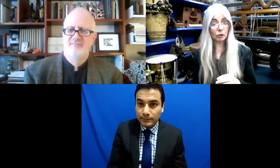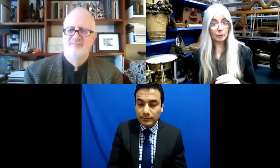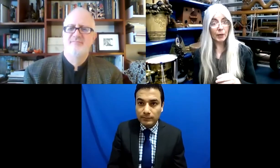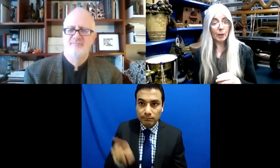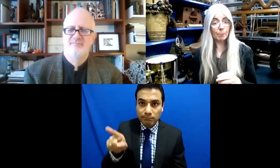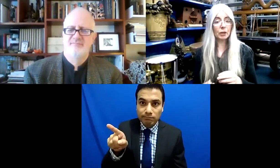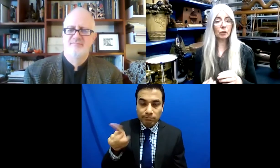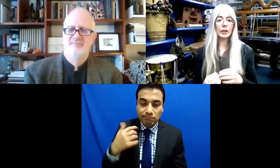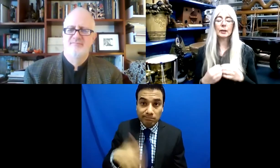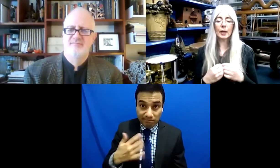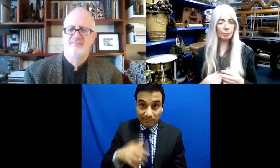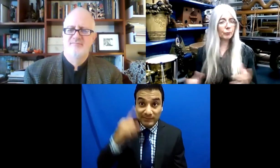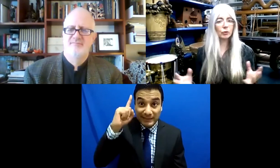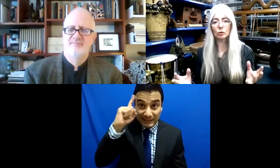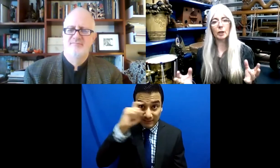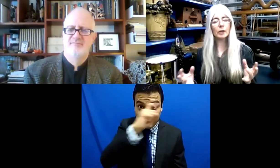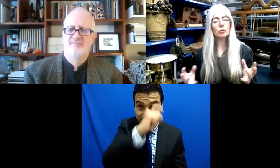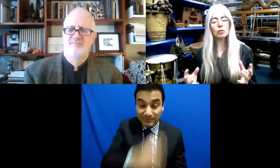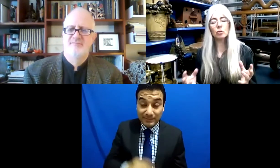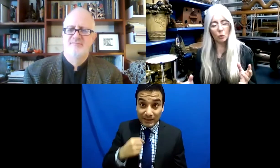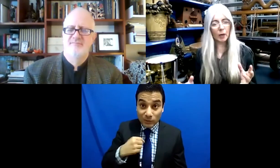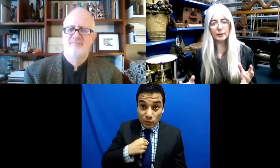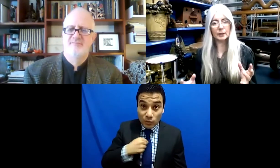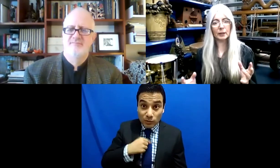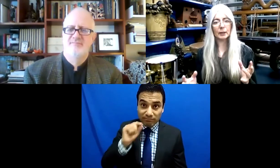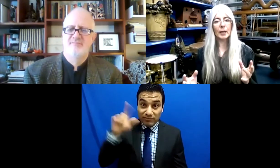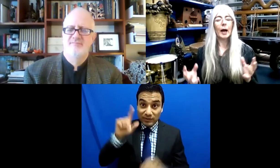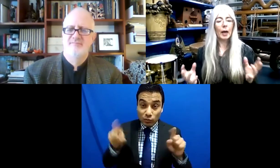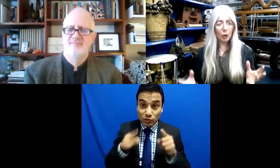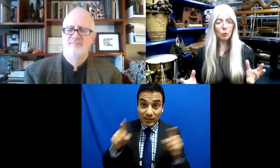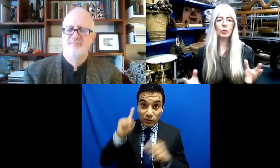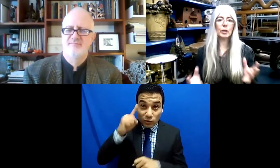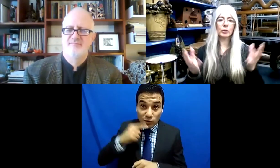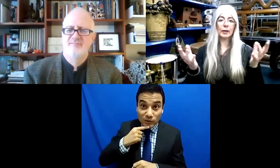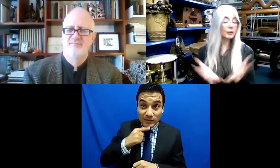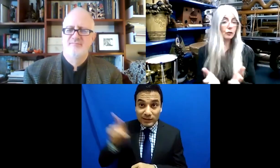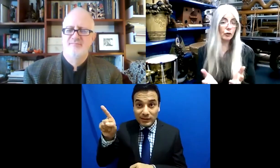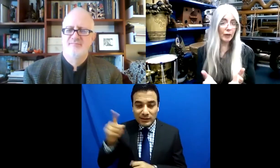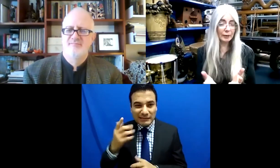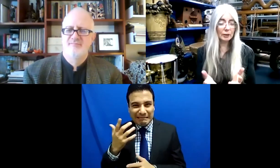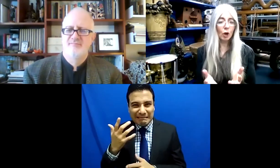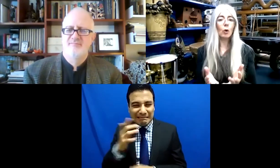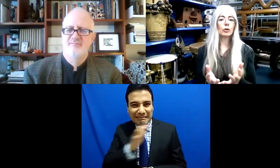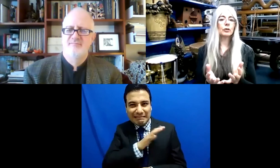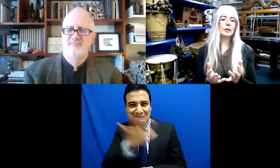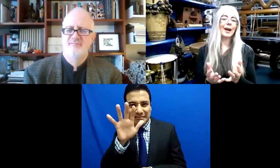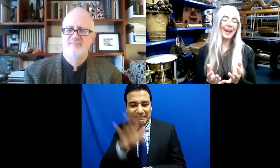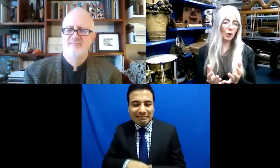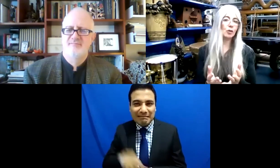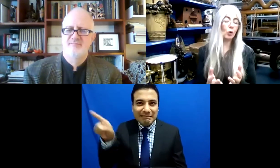trabajo aceptar a una música sorda porque no tenían idea de cómo